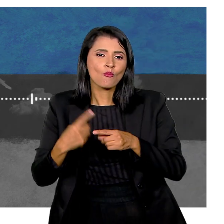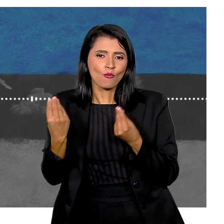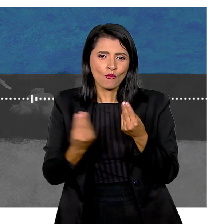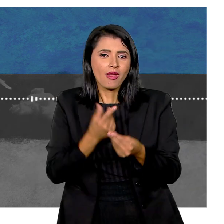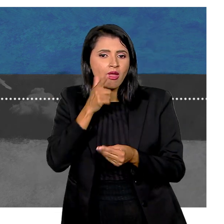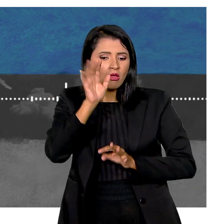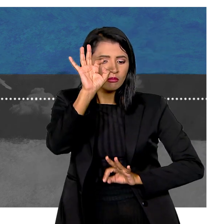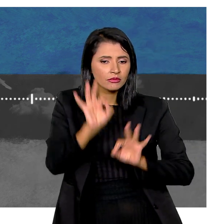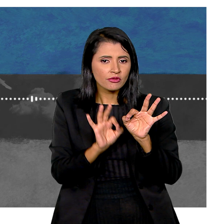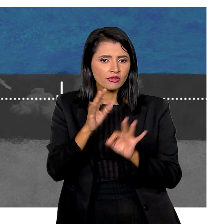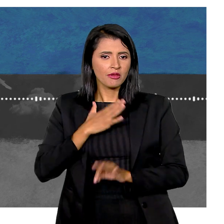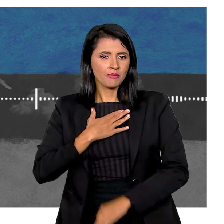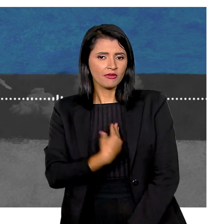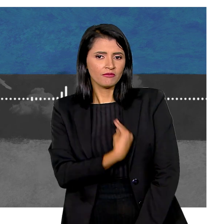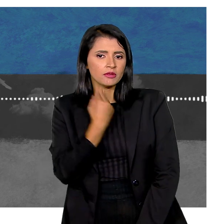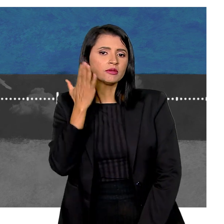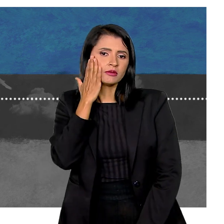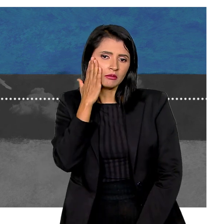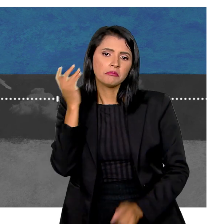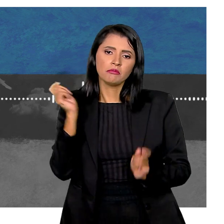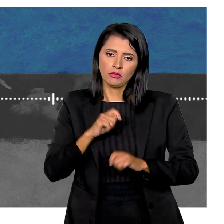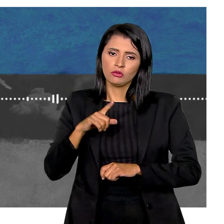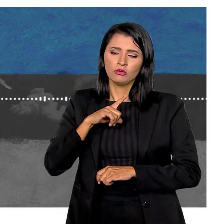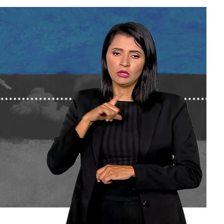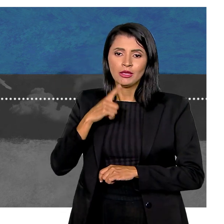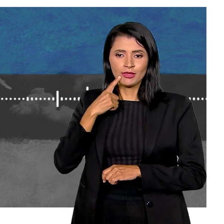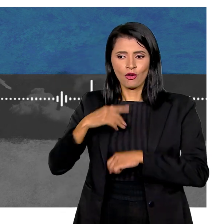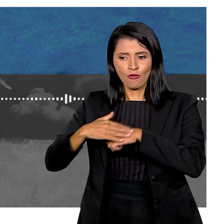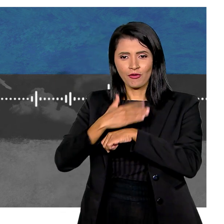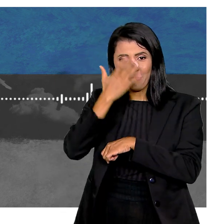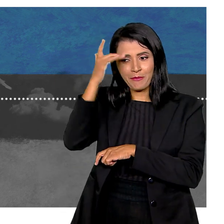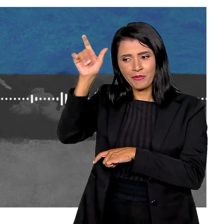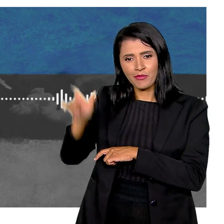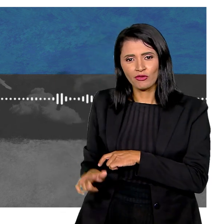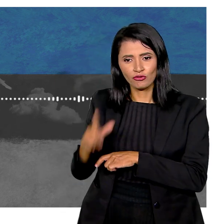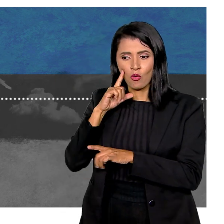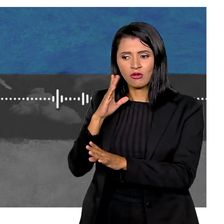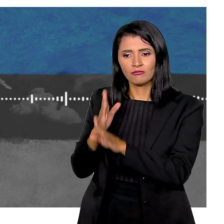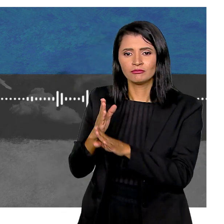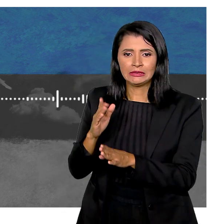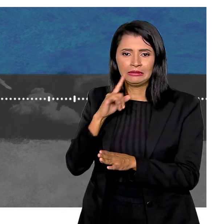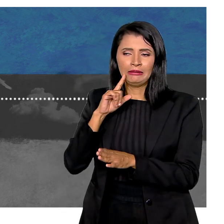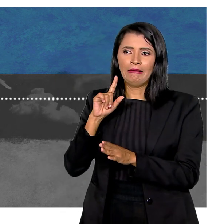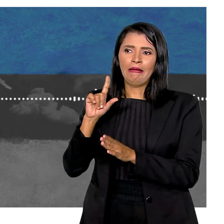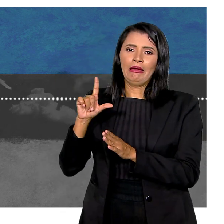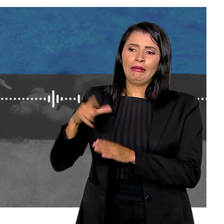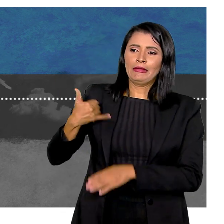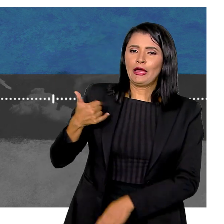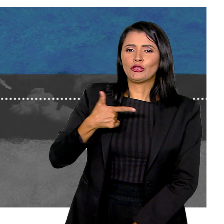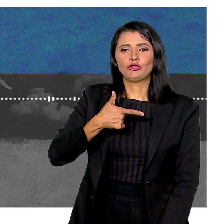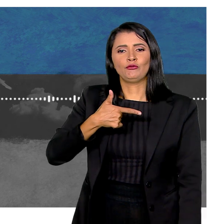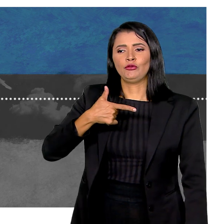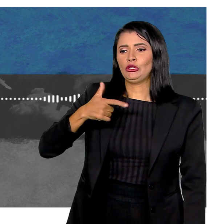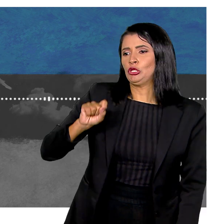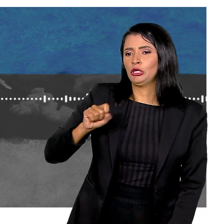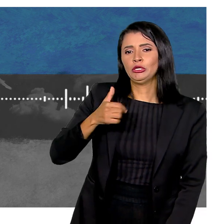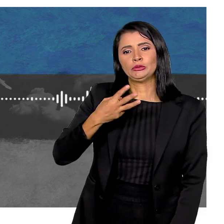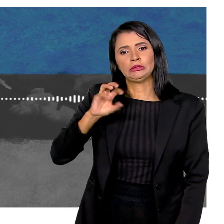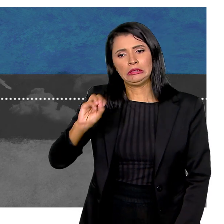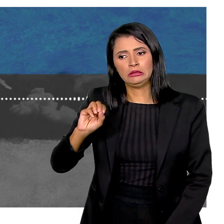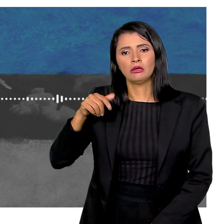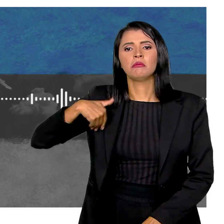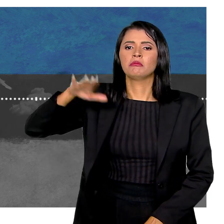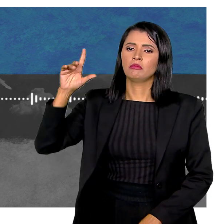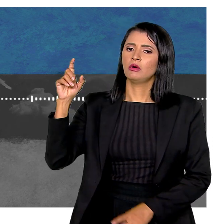bom no sentido De que eu planejei A minha vida Sabendo que eu tinha Esclerose múltipla Então quando eu converso Com pessoas que tiveram Um diagnóstico lá Pelos 20 e poucos 30